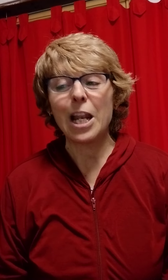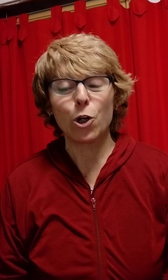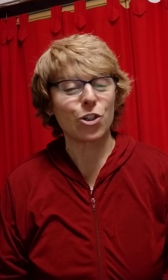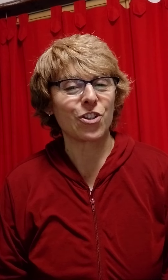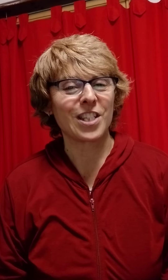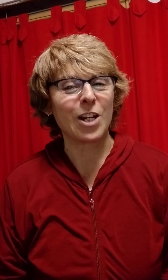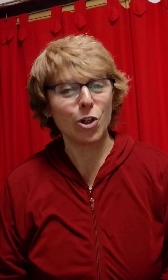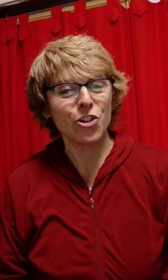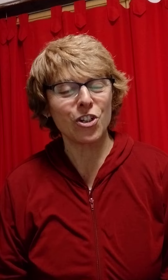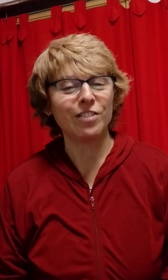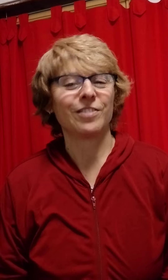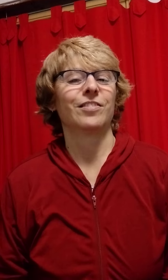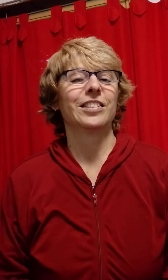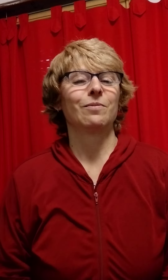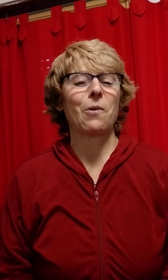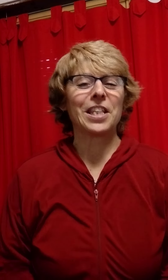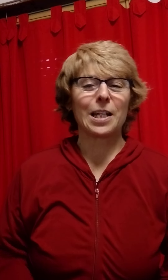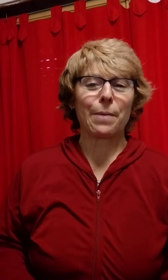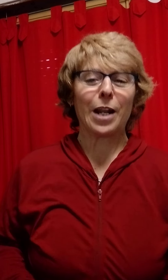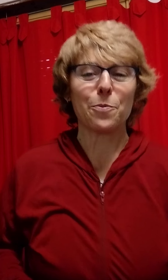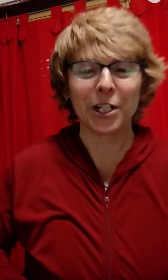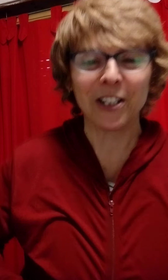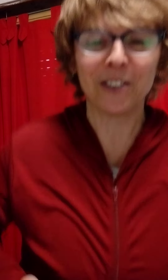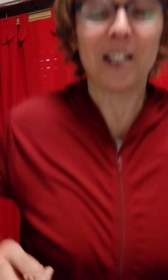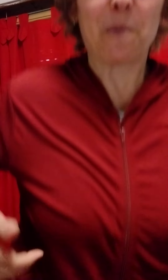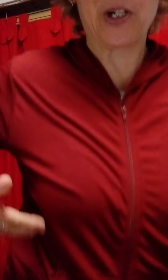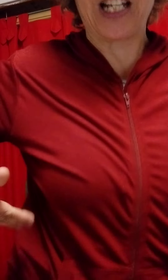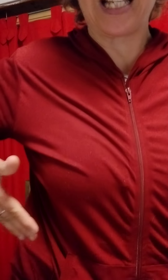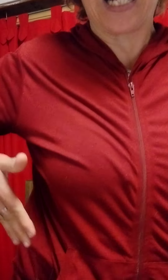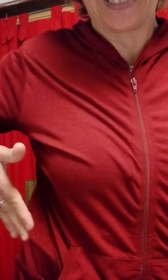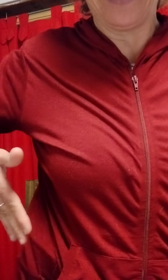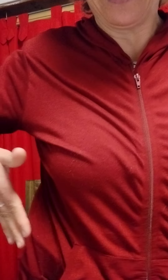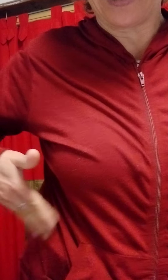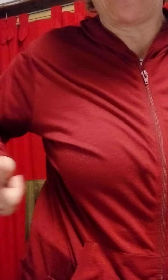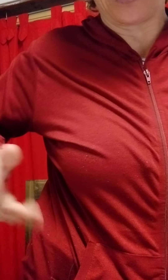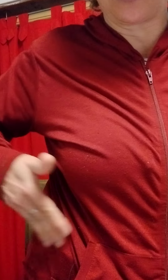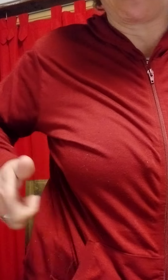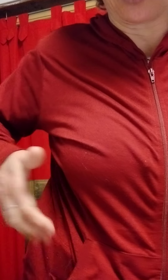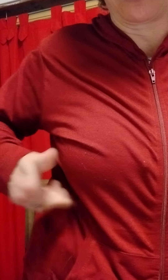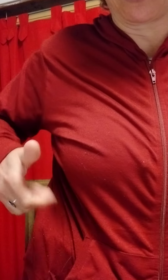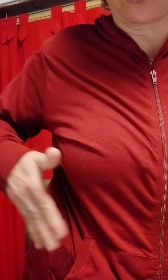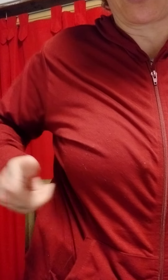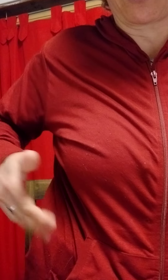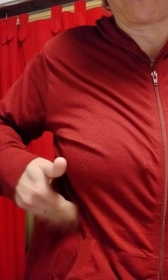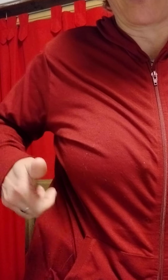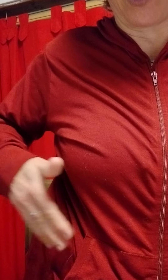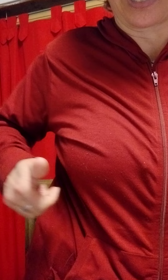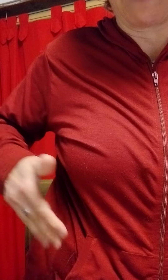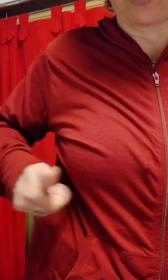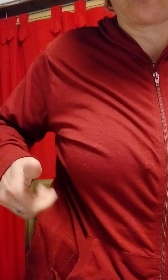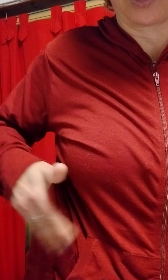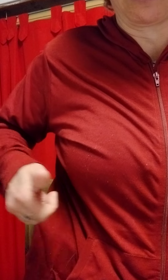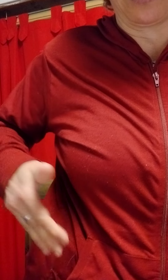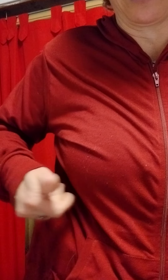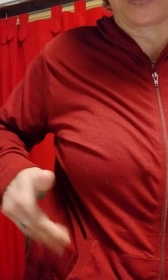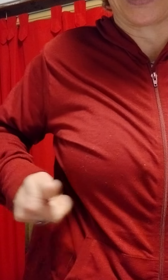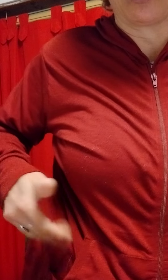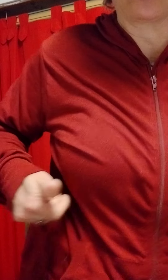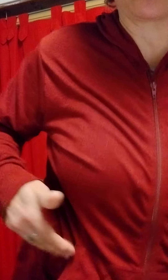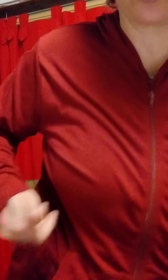Celos. Celoso. Me voy a tener que parar un poquito porque es acá. Hacemos así como que nos rascamos un poquito ahí. Celos.